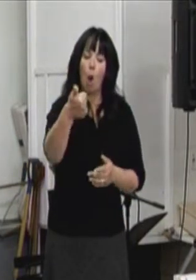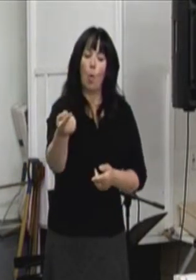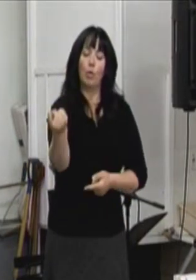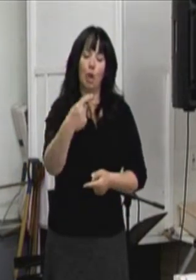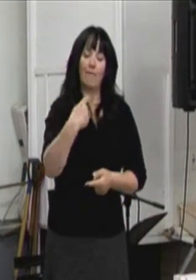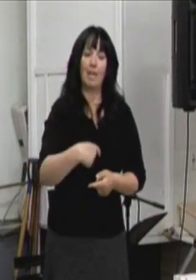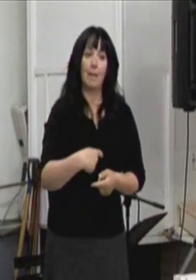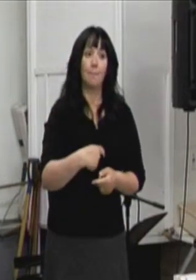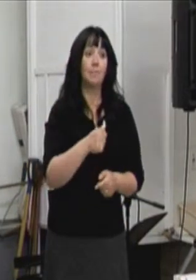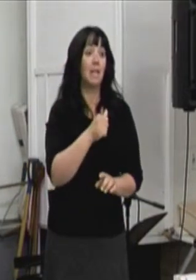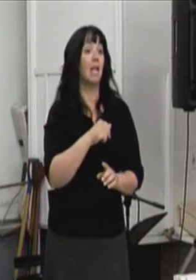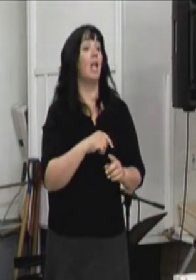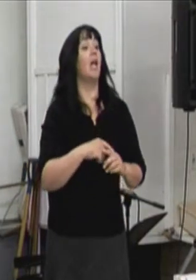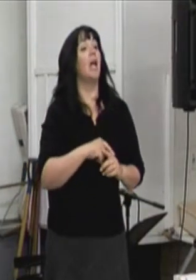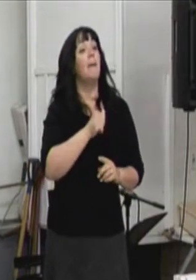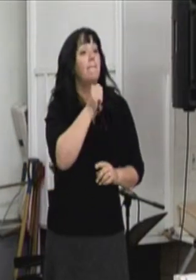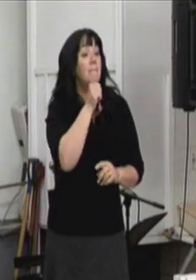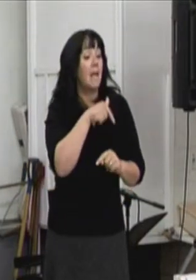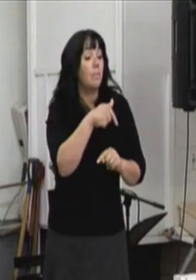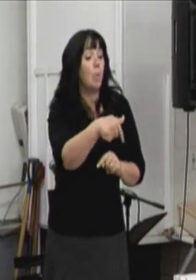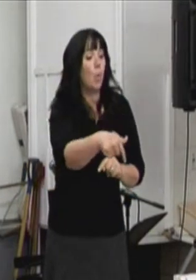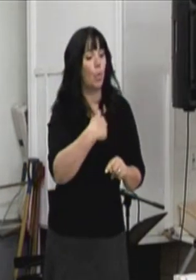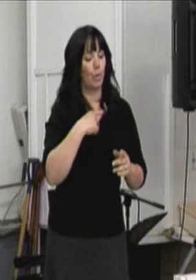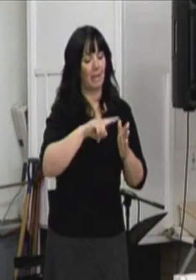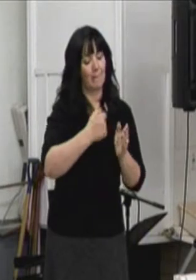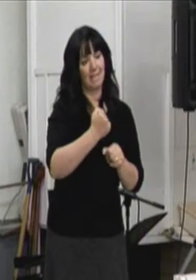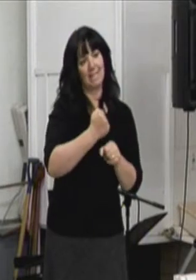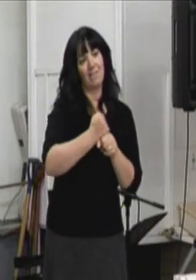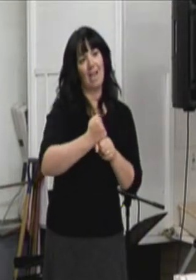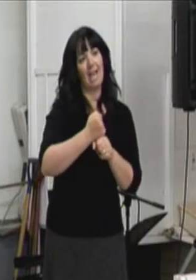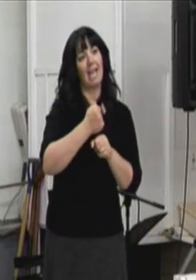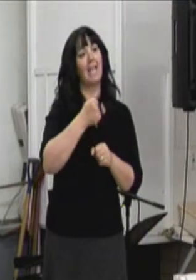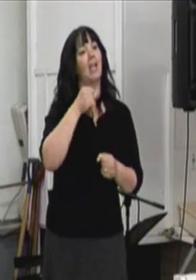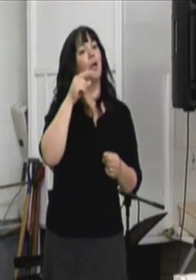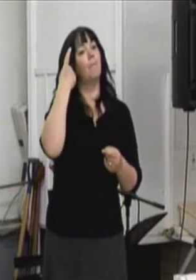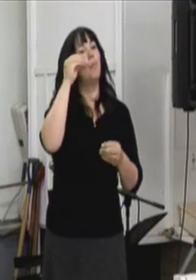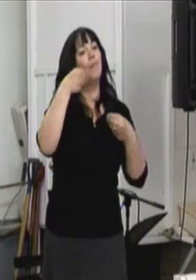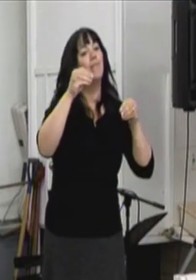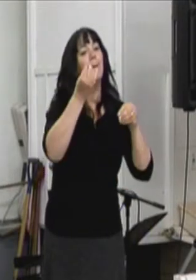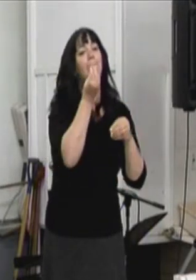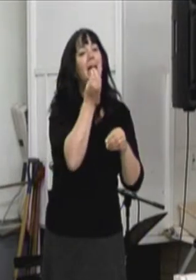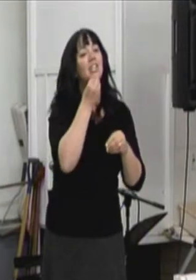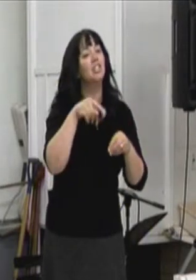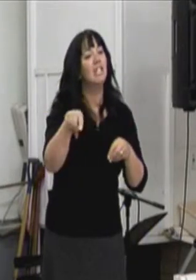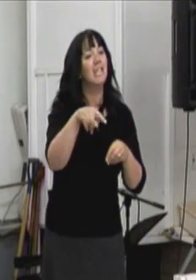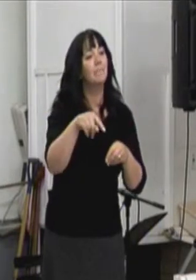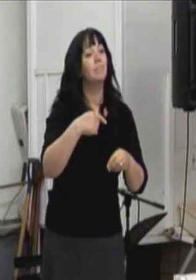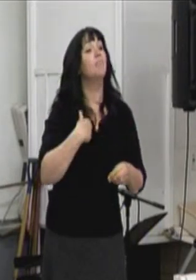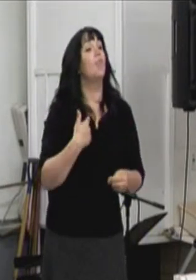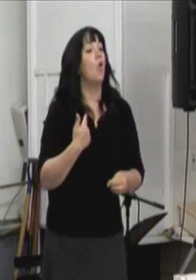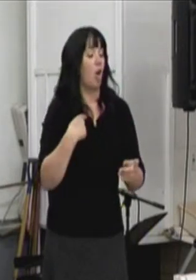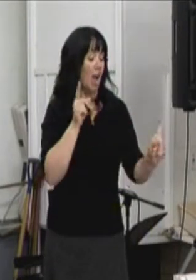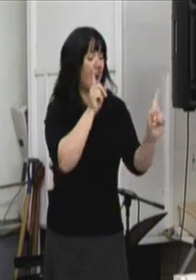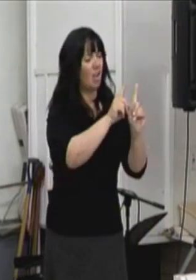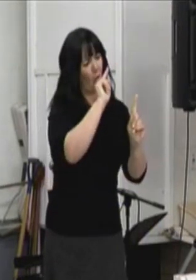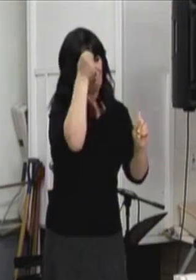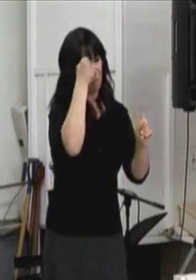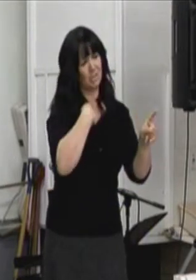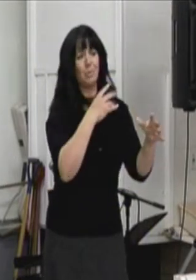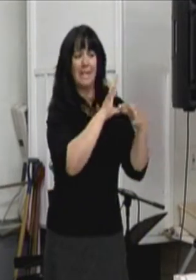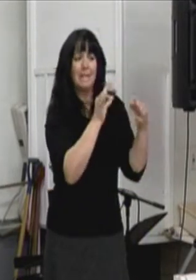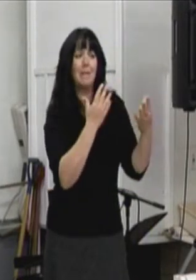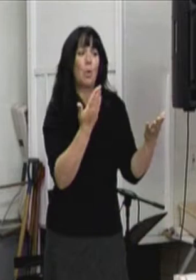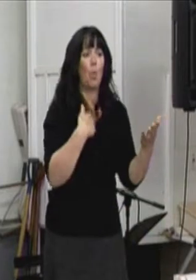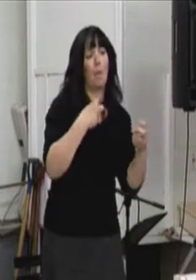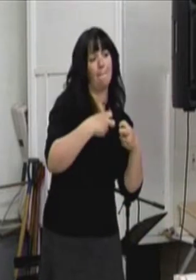Prochainement, je vais débuter un emploi dans le magasin d'épicerie. J'ai rencontré l'assistant gérant et je lui ai expliqué ma condition